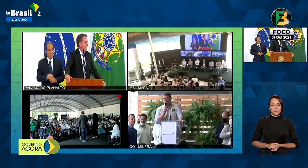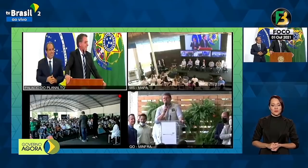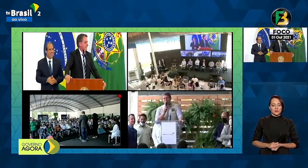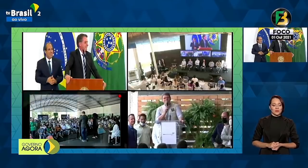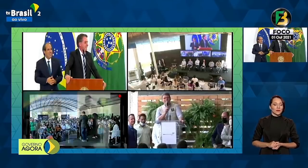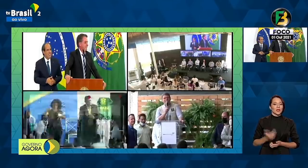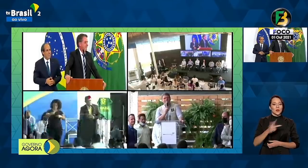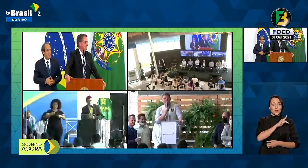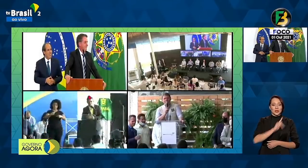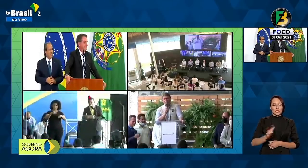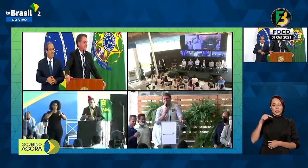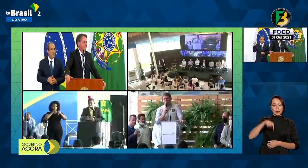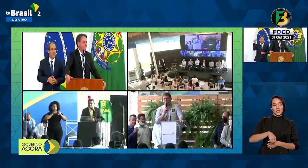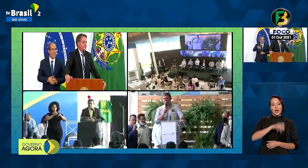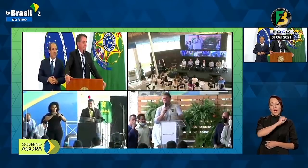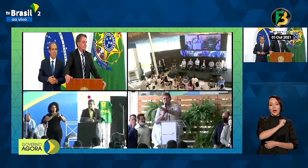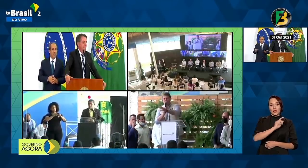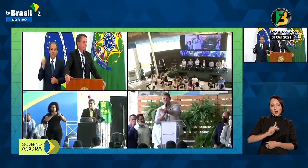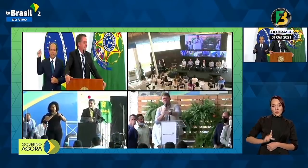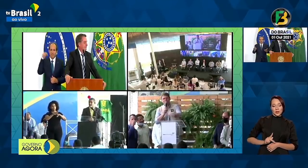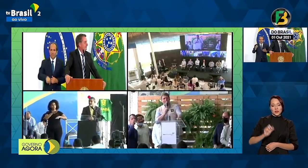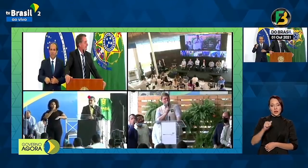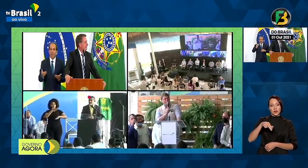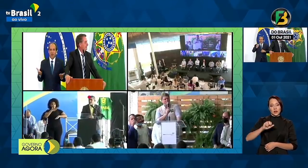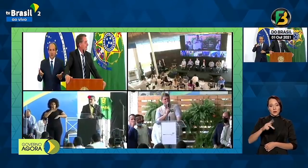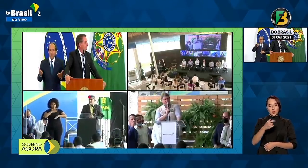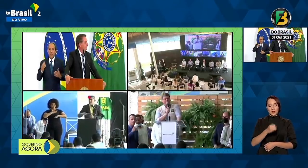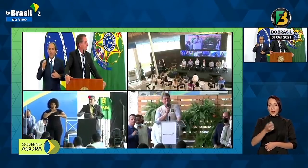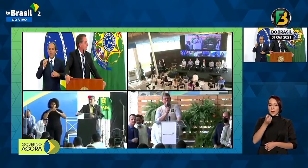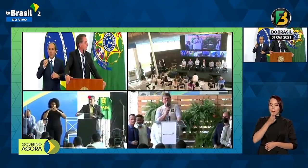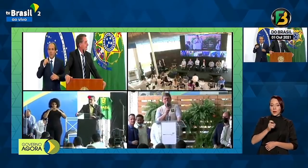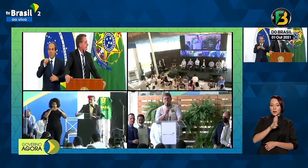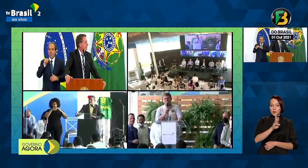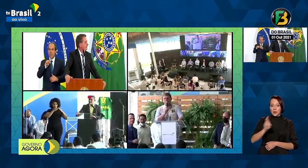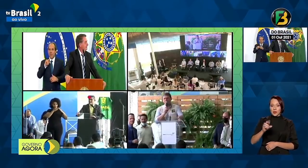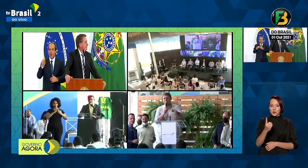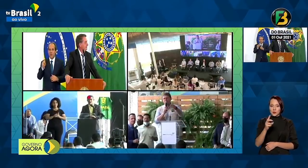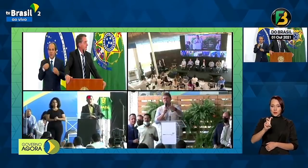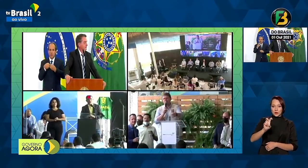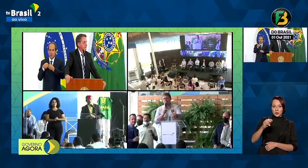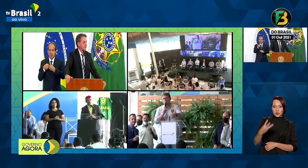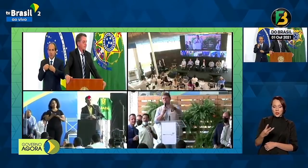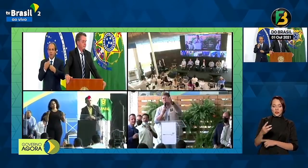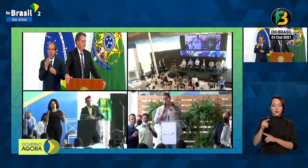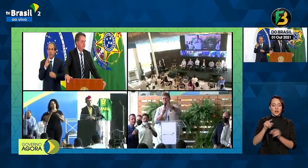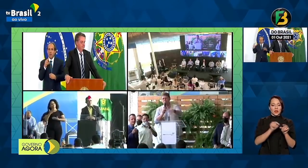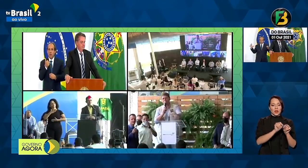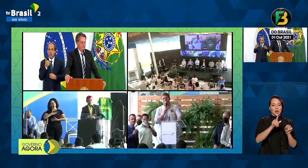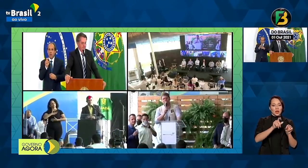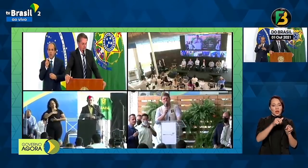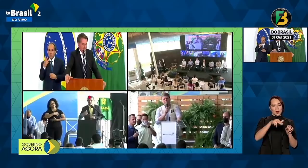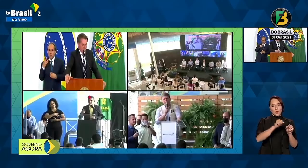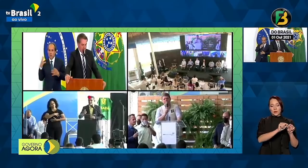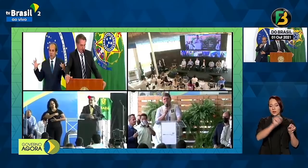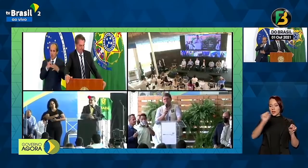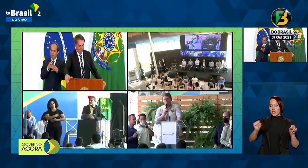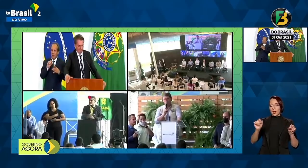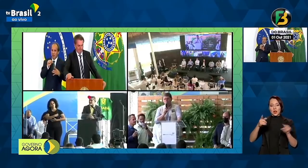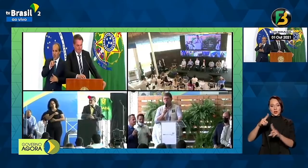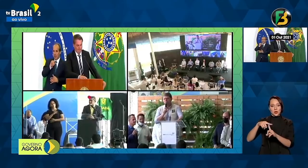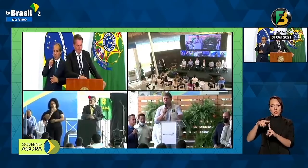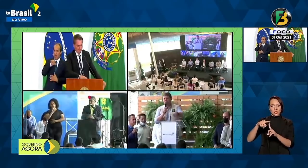Presidente, estamos aqui em Anápolis, às margens da BR-153, vai ligar Anápolis, Aliança dos Tocantins,